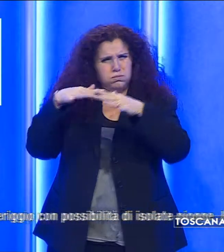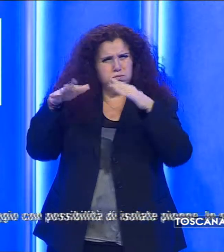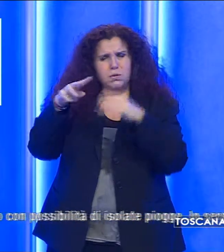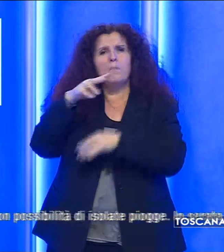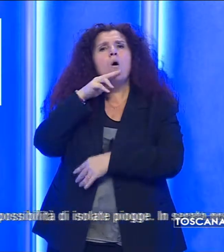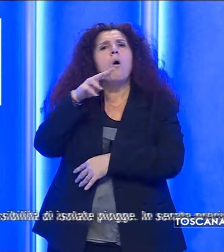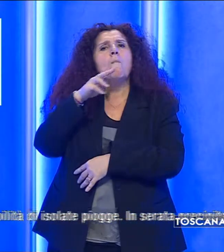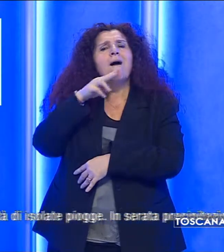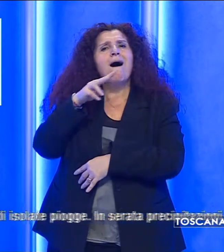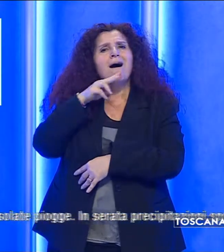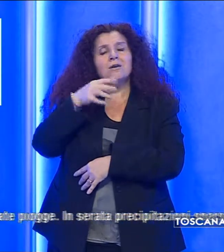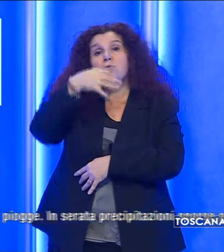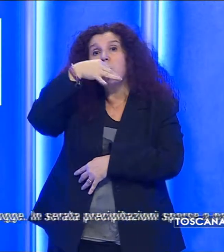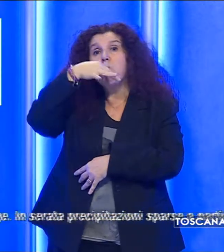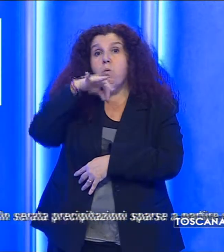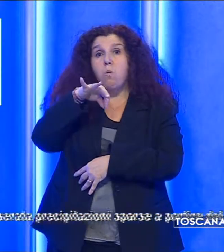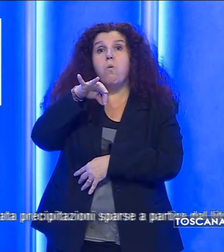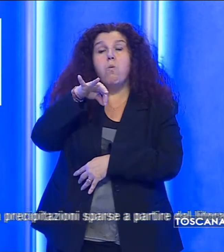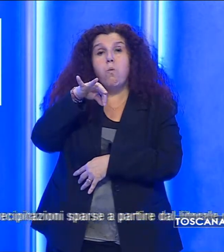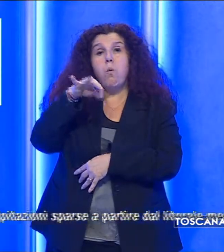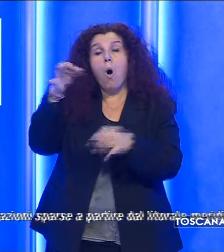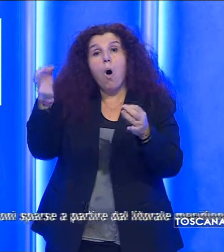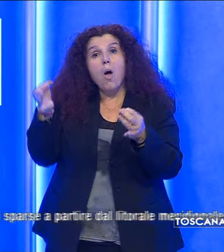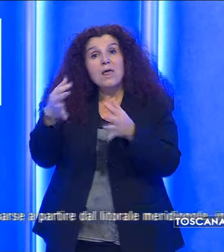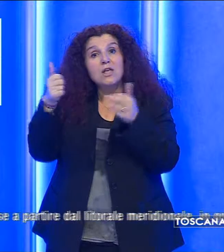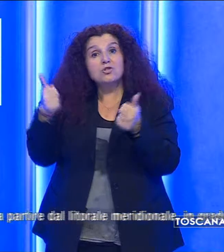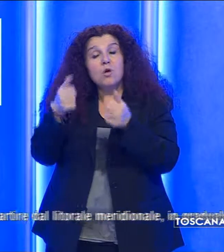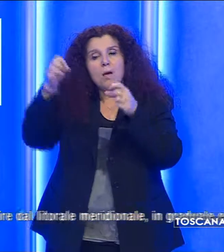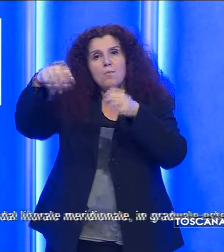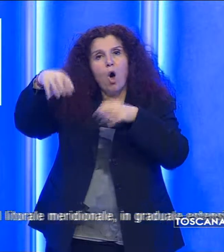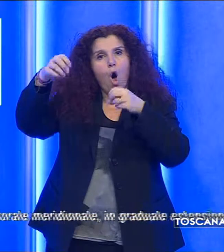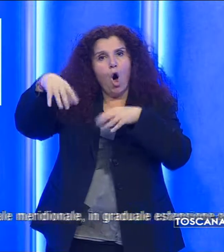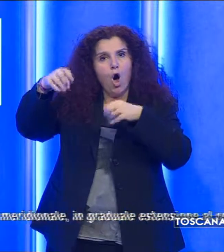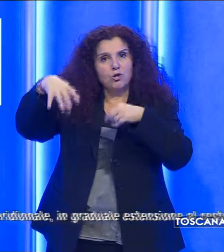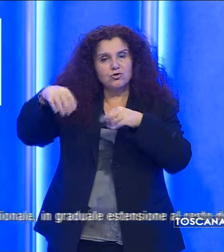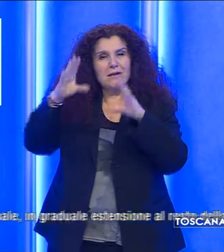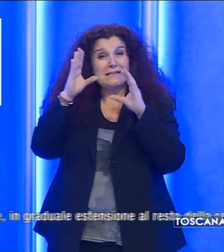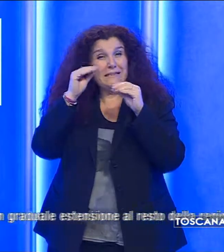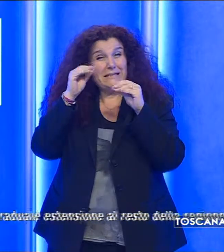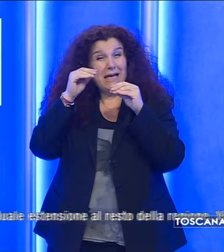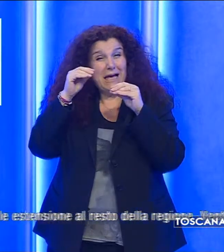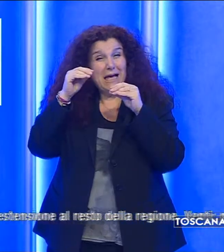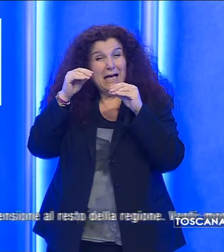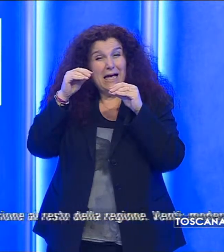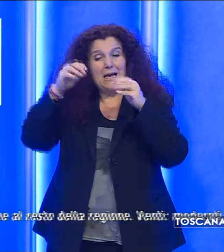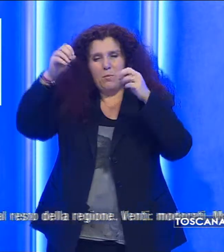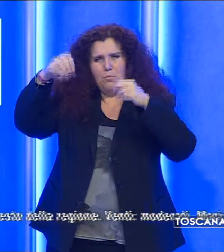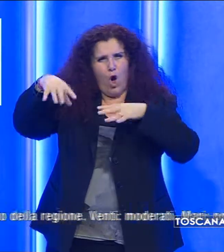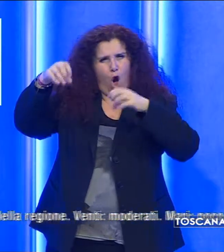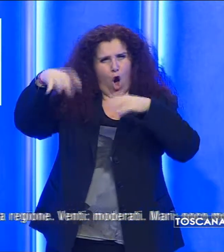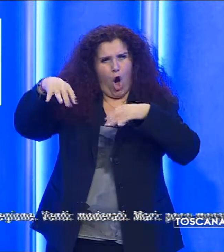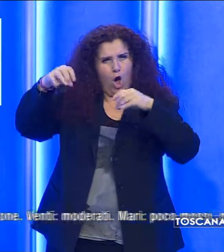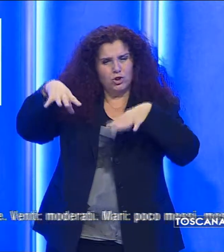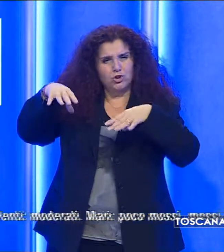dal pomeriggio, con possibilità di isolate piogge. In serata precipitazioni sparse a